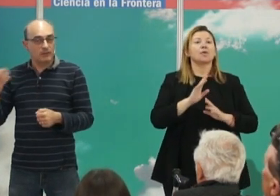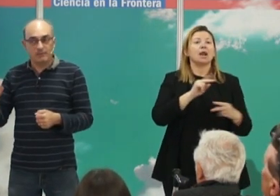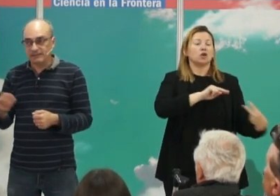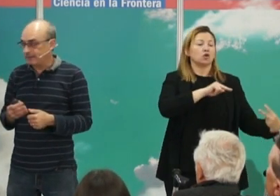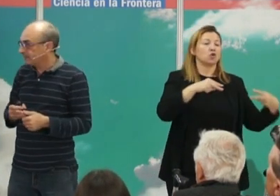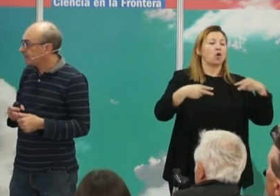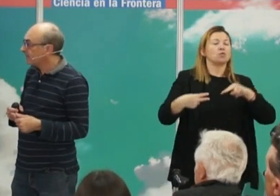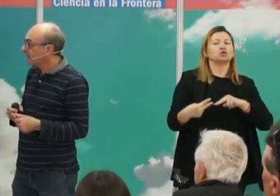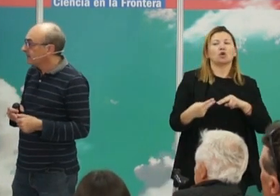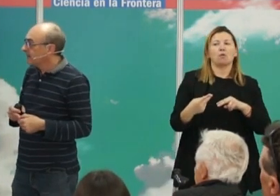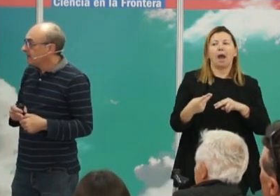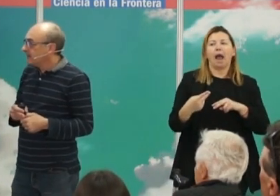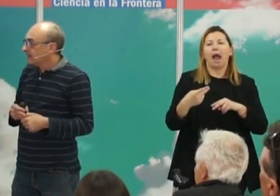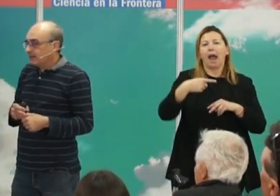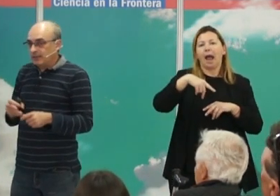el bisabuelo paterno.